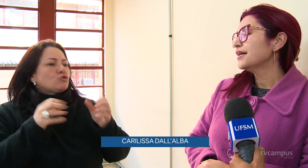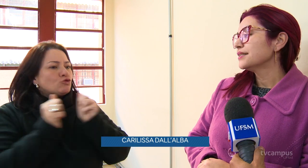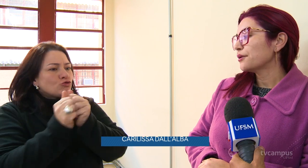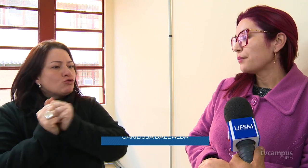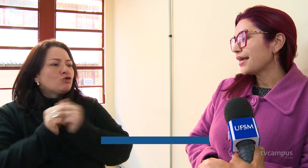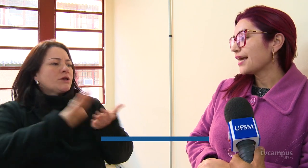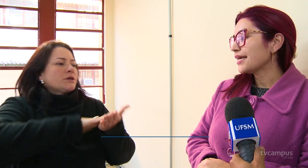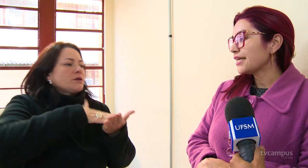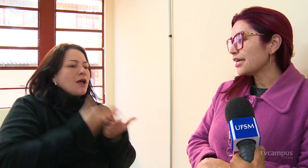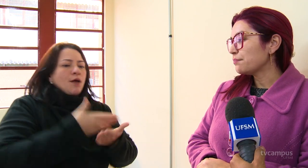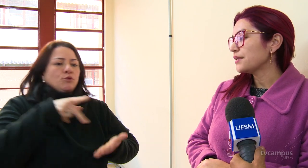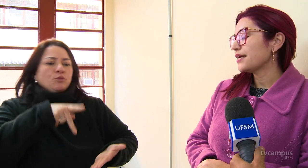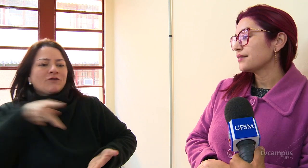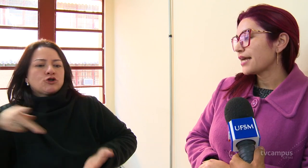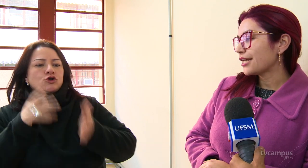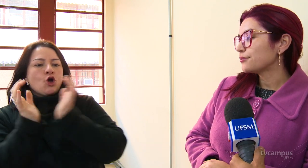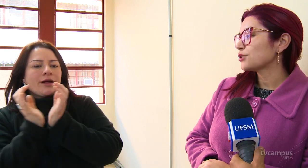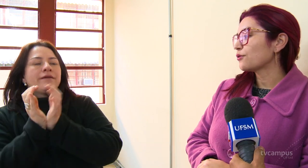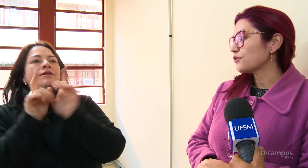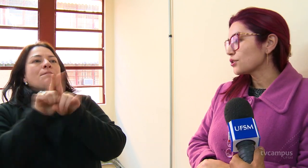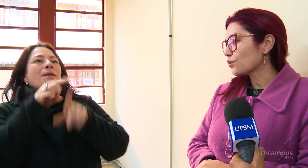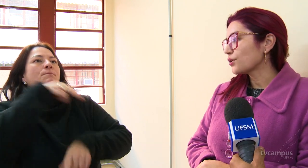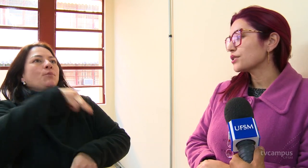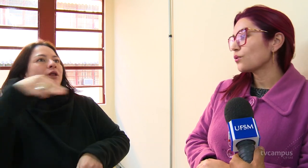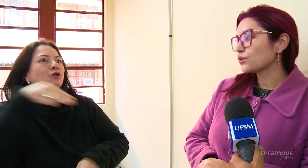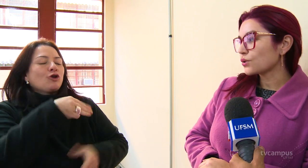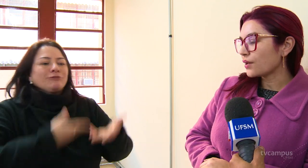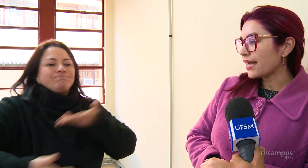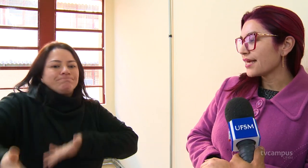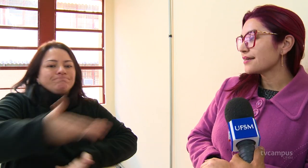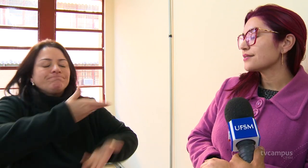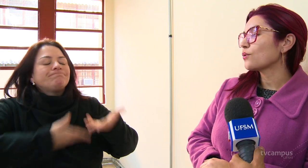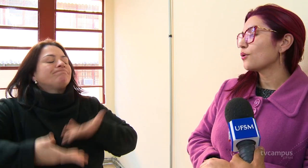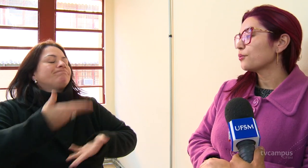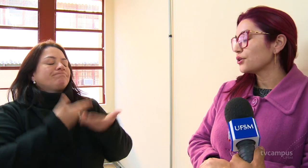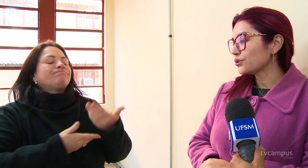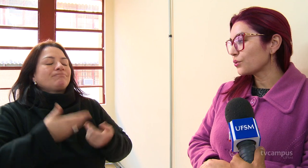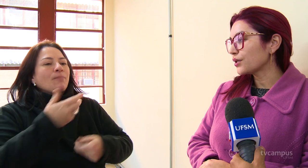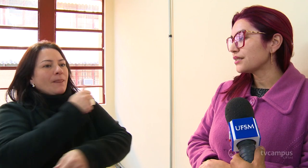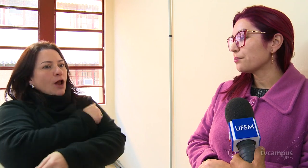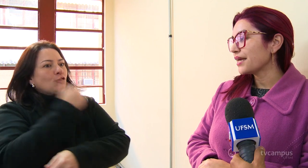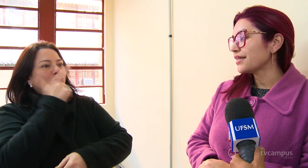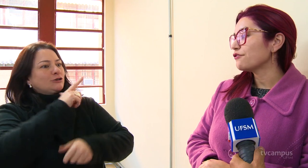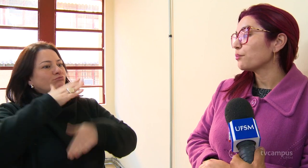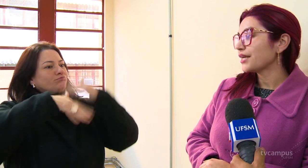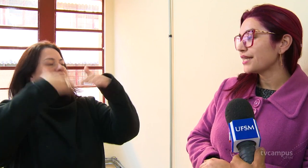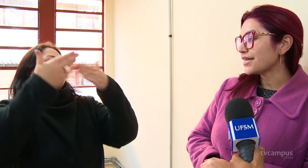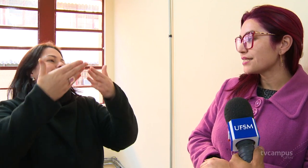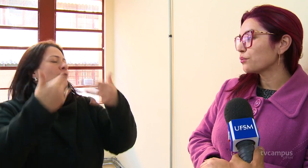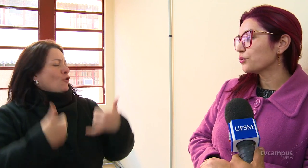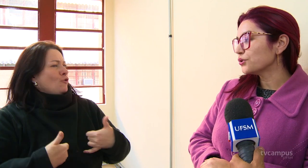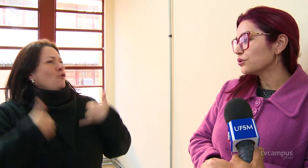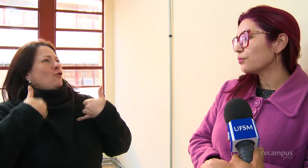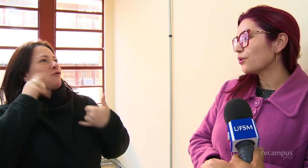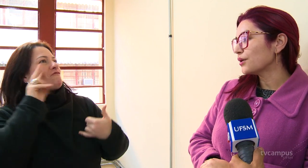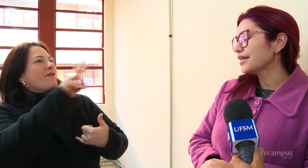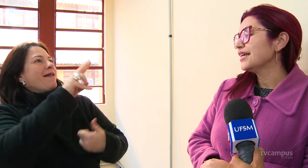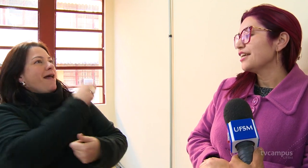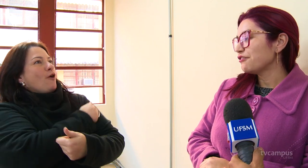Também a equipe de intérpretes, professores, os colegas com a monitora também teve uma interação muito boa. E